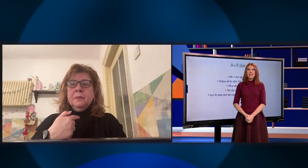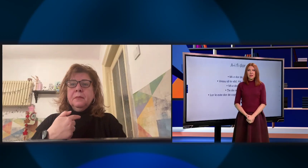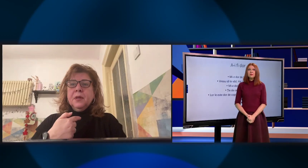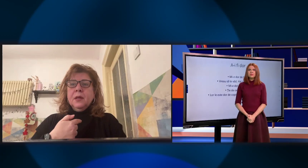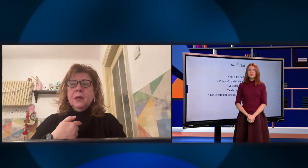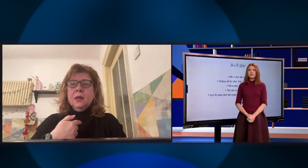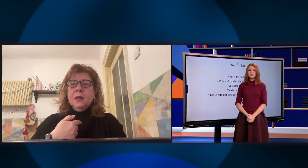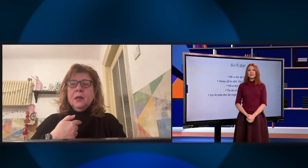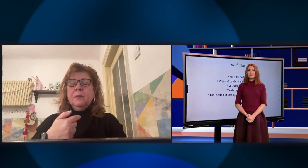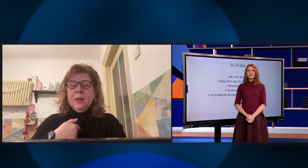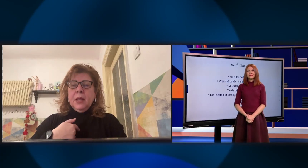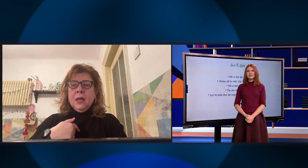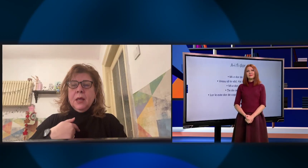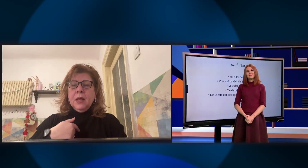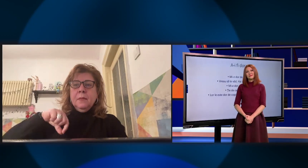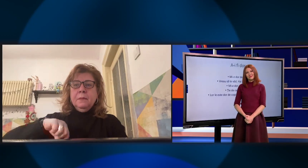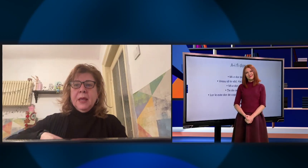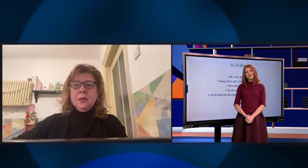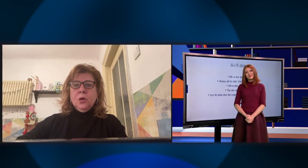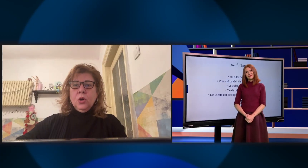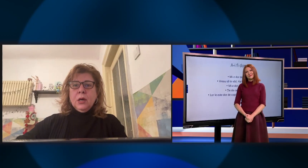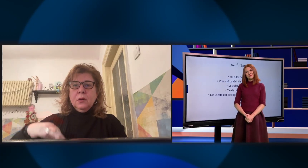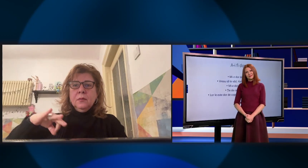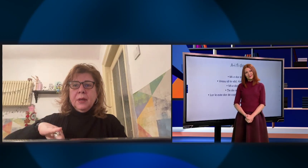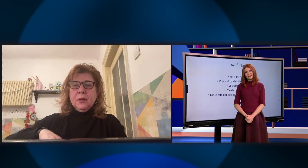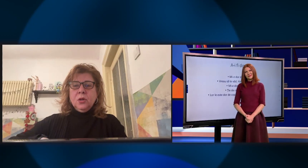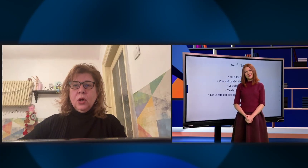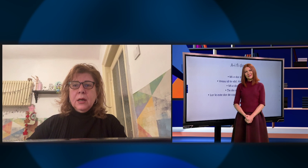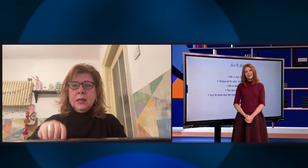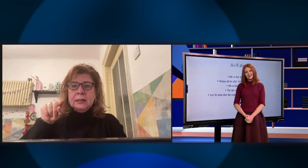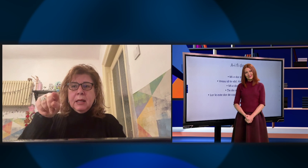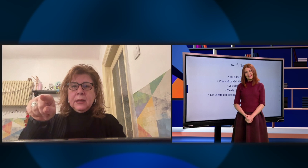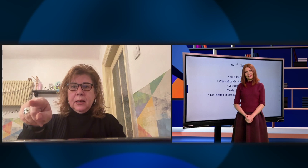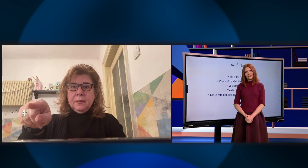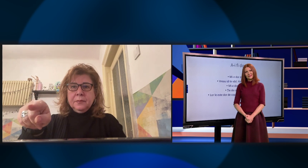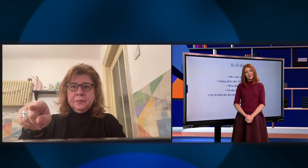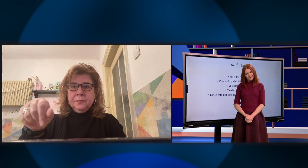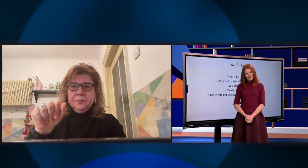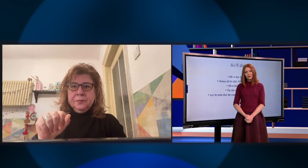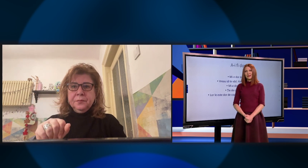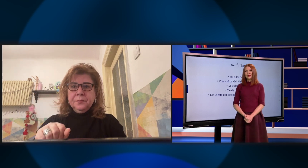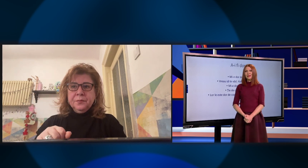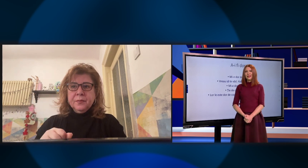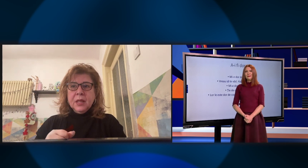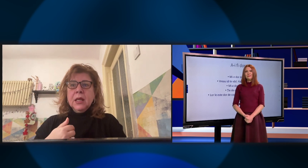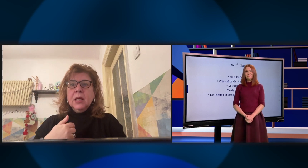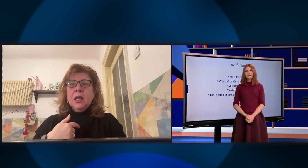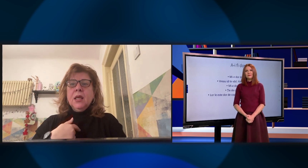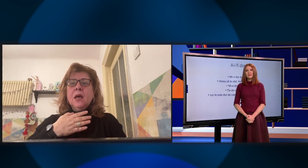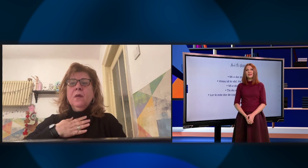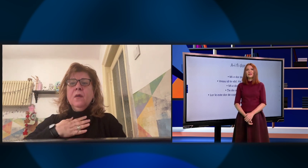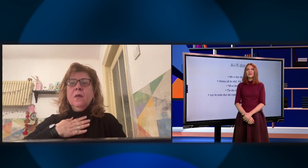Mie. Mie, mi-e dor, mi-e dor de tine. Foarte bine.